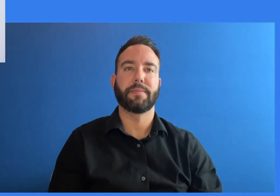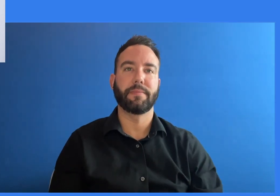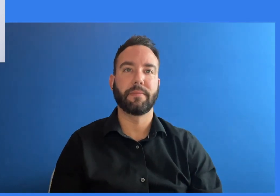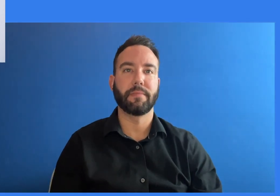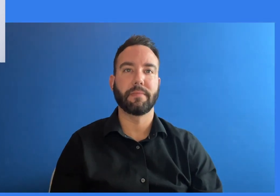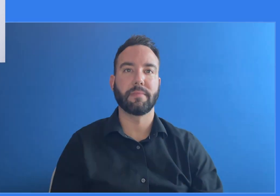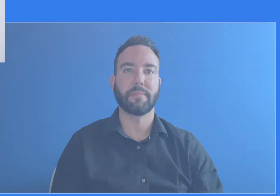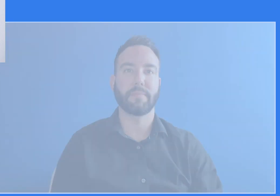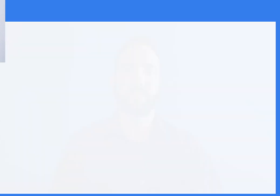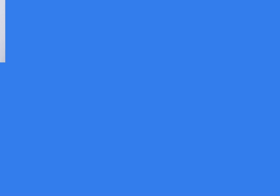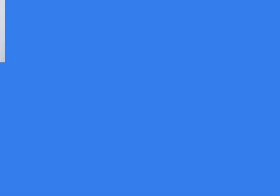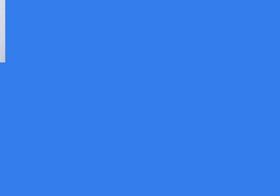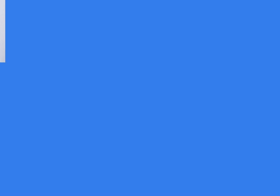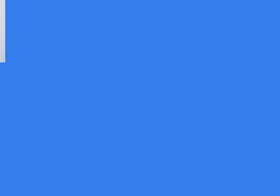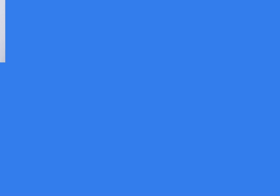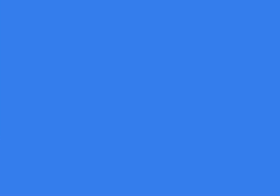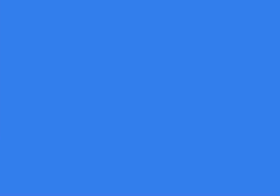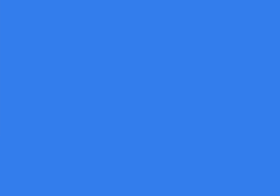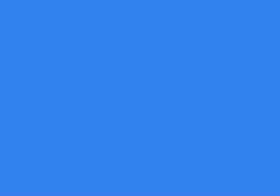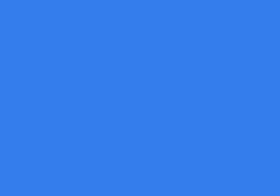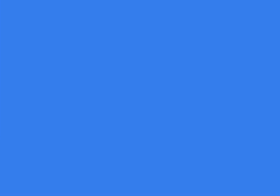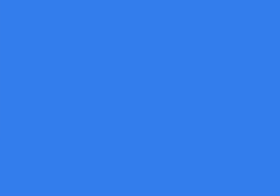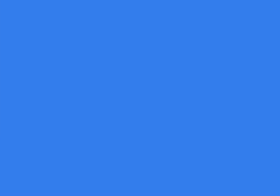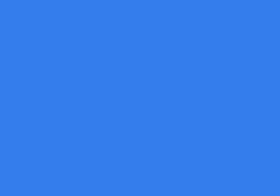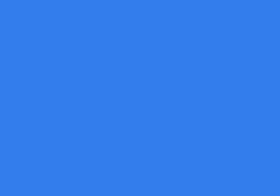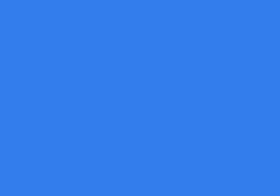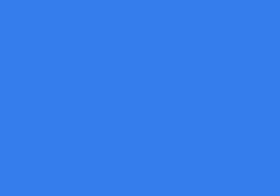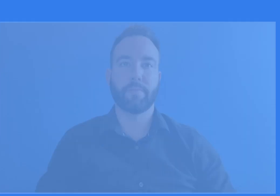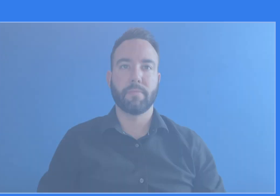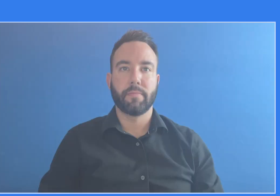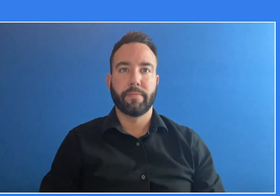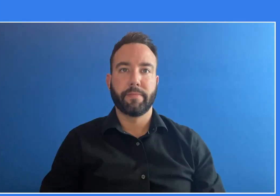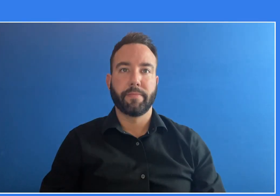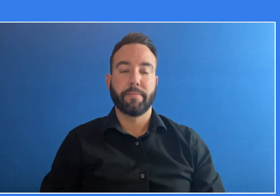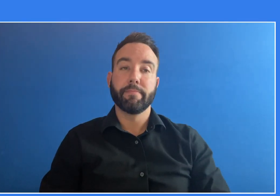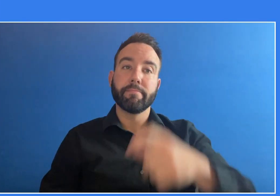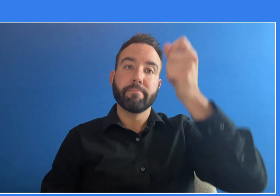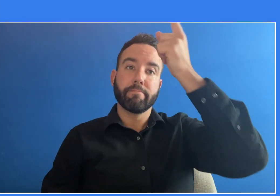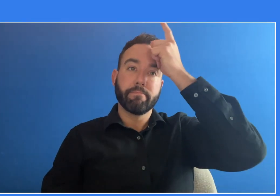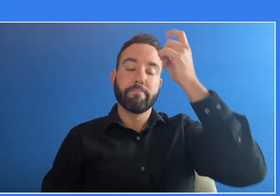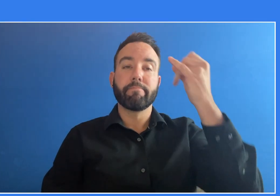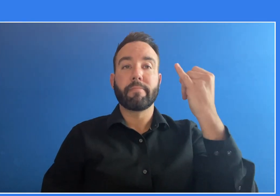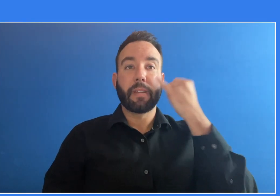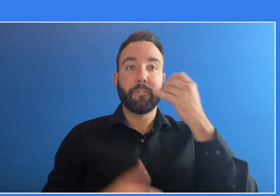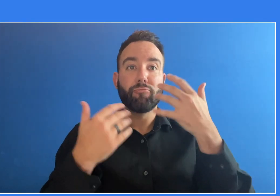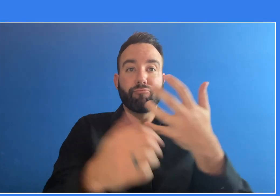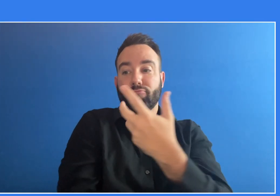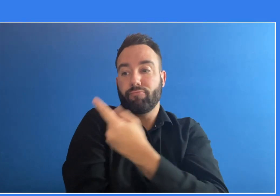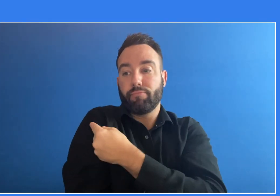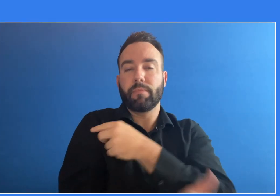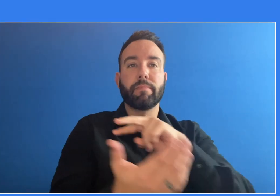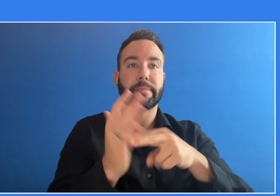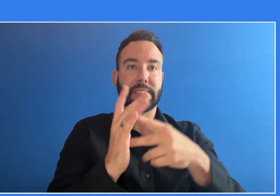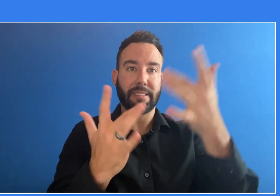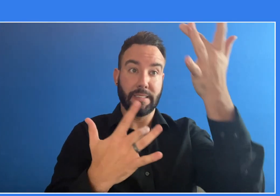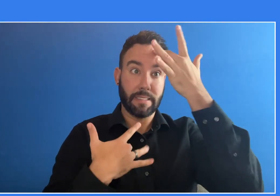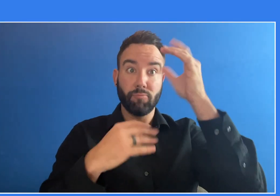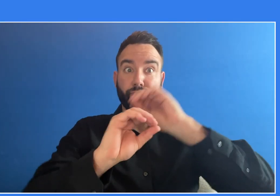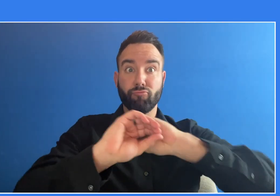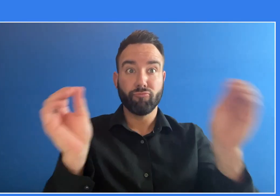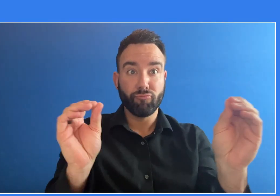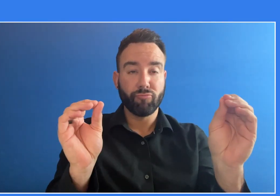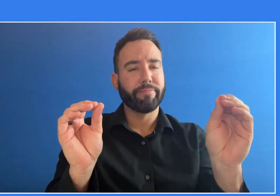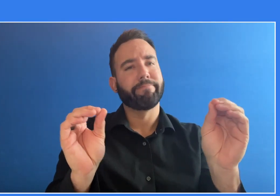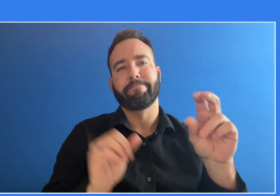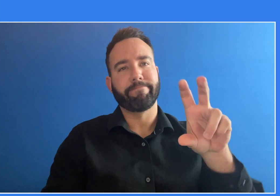adultos de raza blanca. Puede que la vacunación no siempre evite que le dé influenza, pero